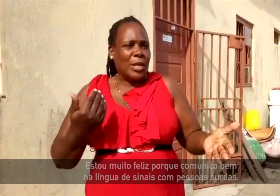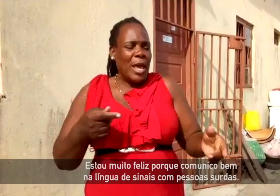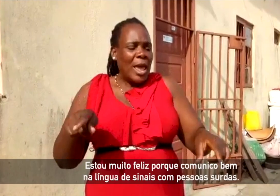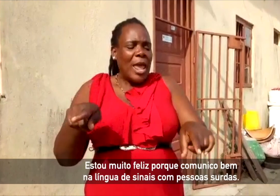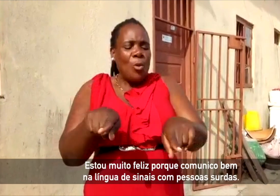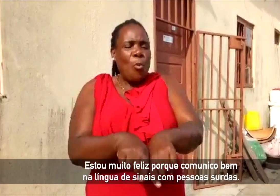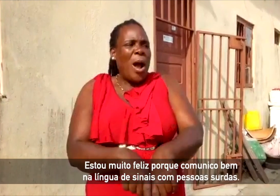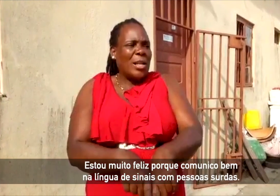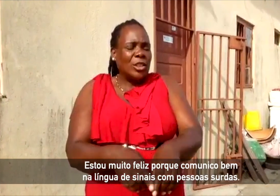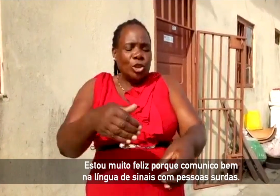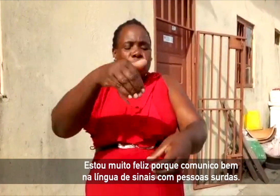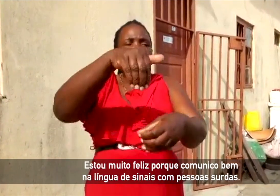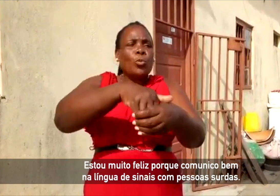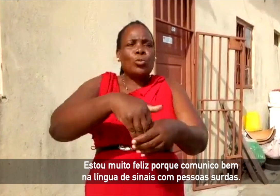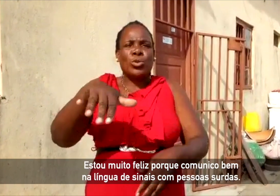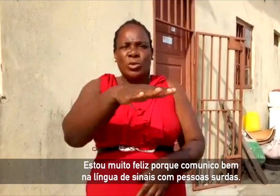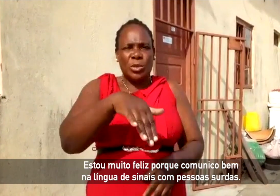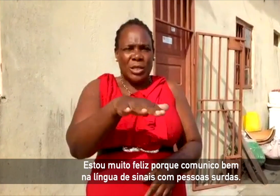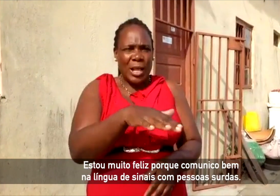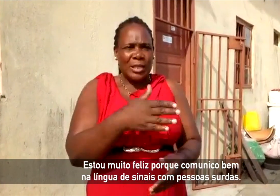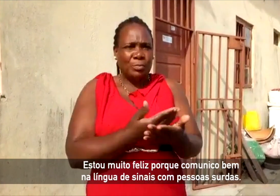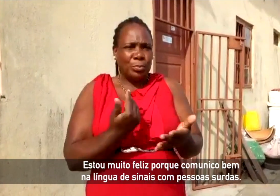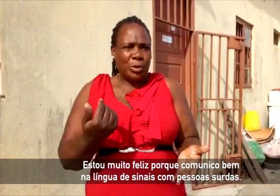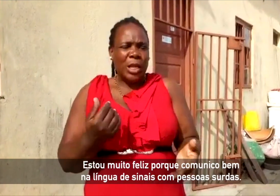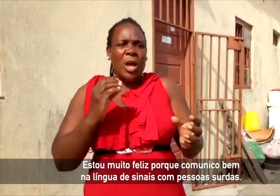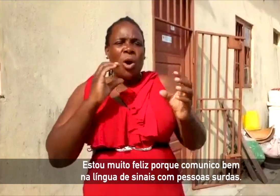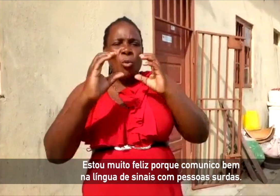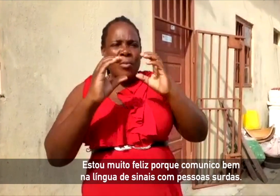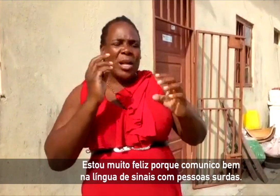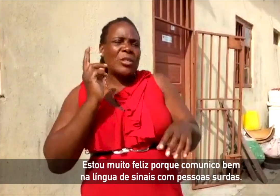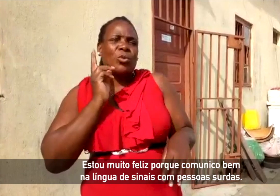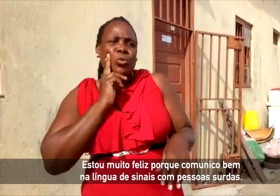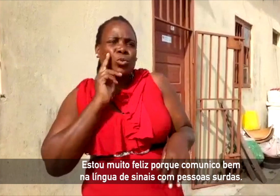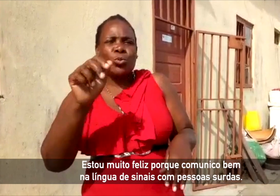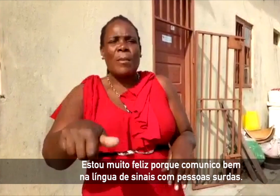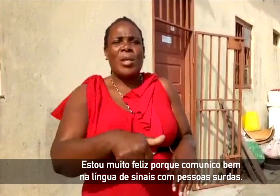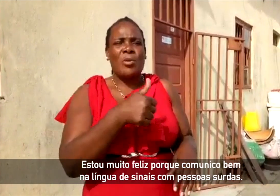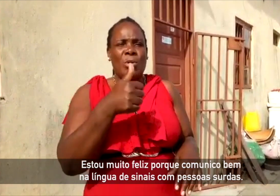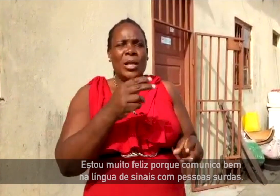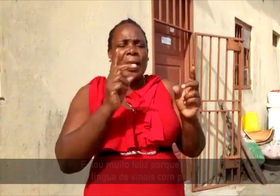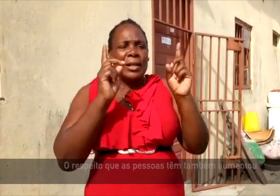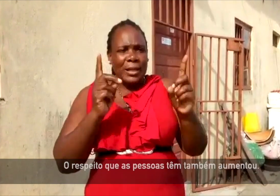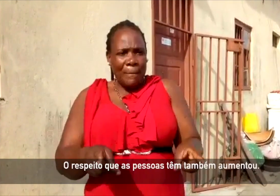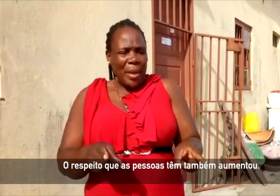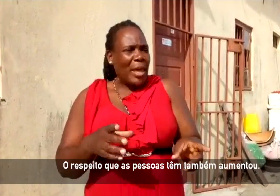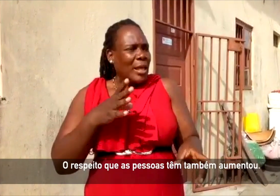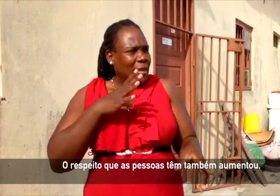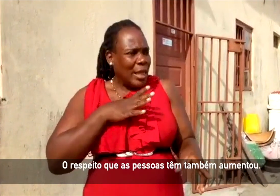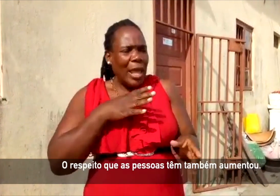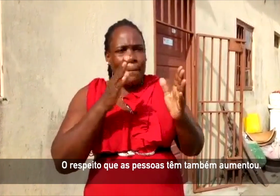Estou muito feliz porque comunico bem com as pessoas surdas na Língua de Sinais. O respeito que as pessoas têm